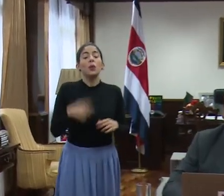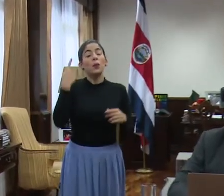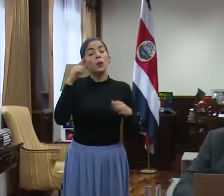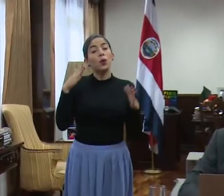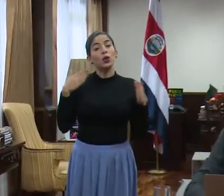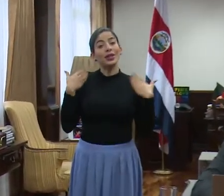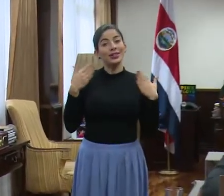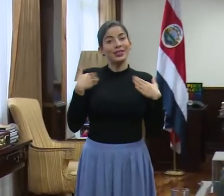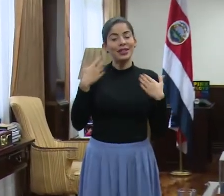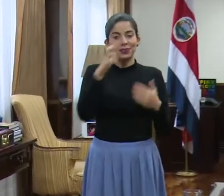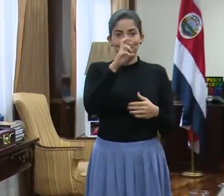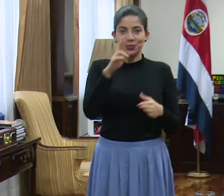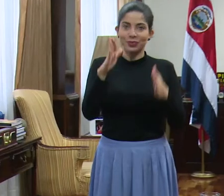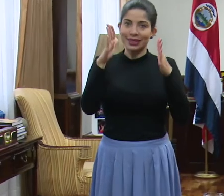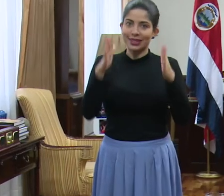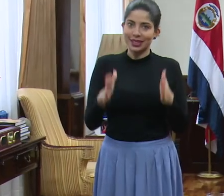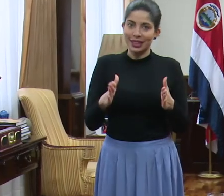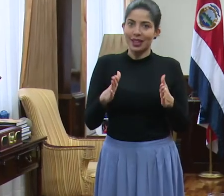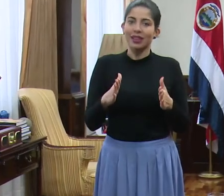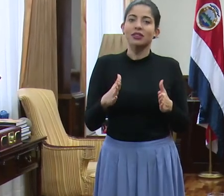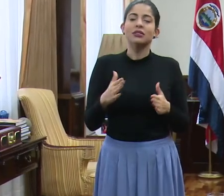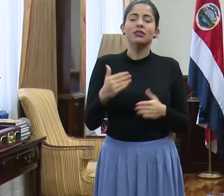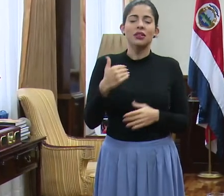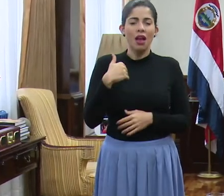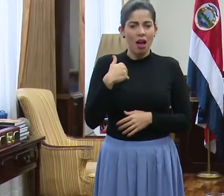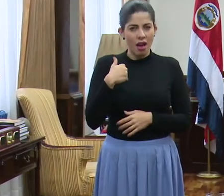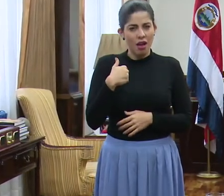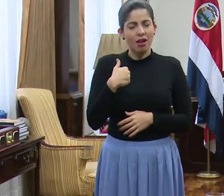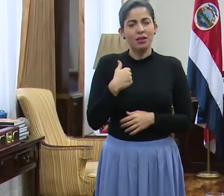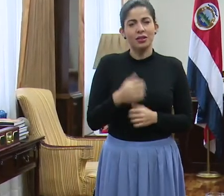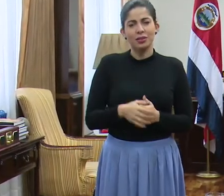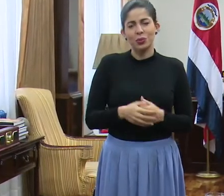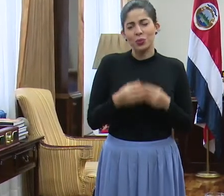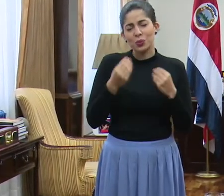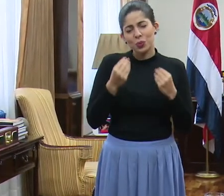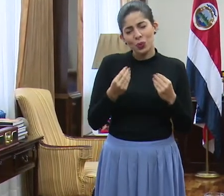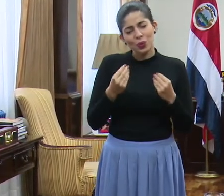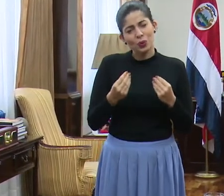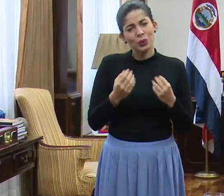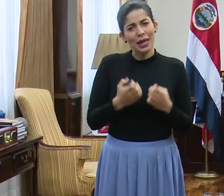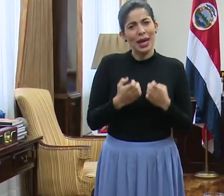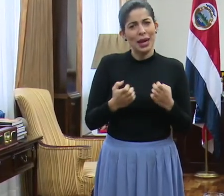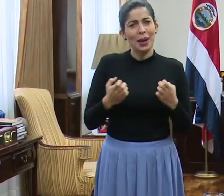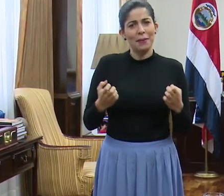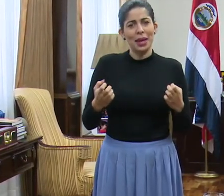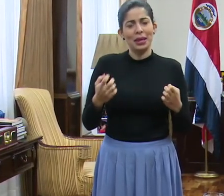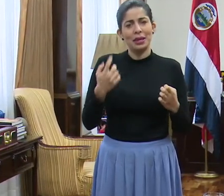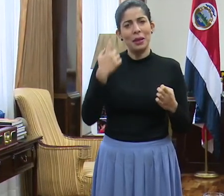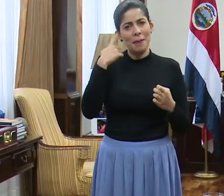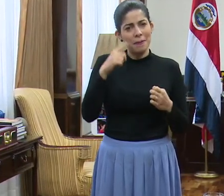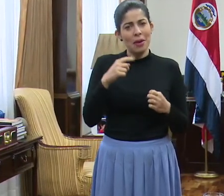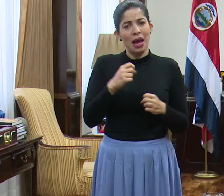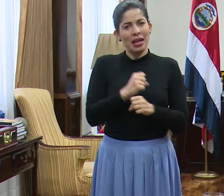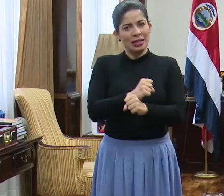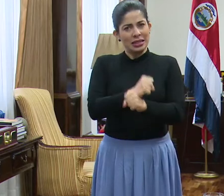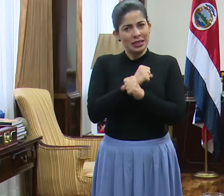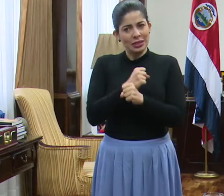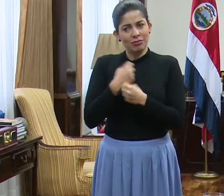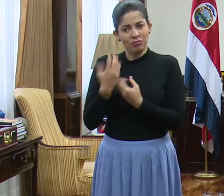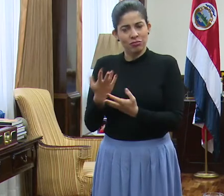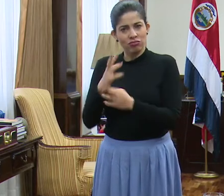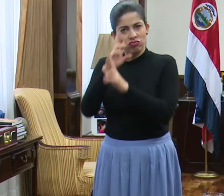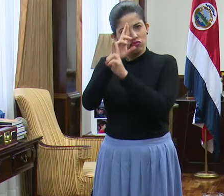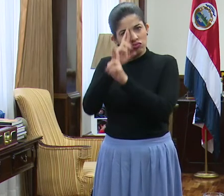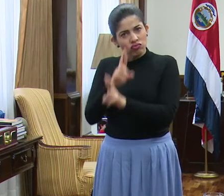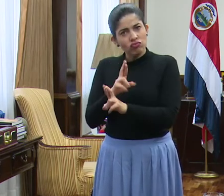Dichosamente, los costarricenses tenemos muchísimos instrumentos para asegurar que haya respeto y que